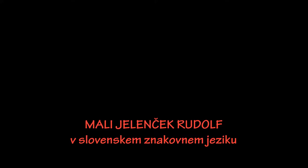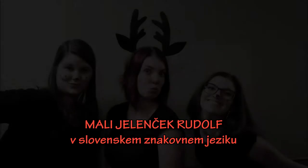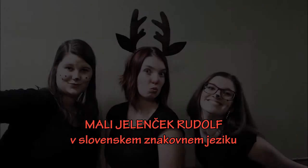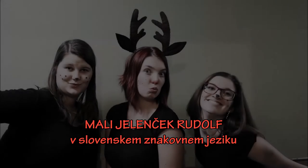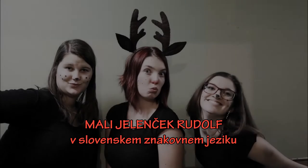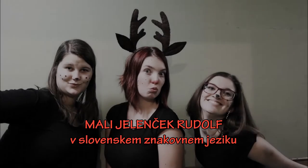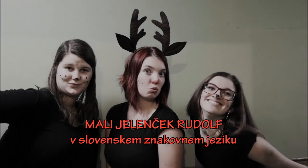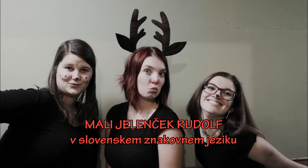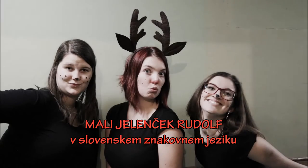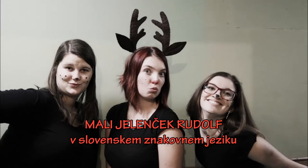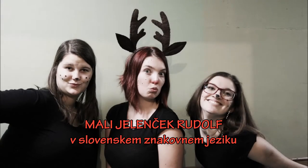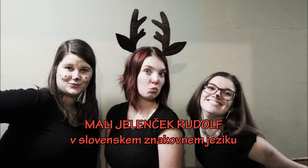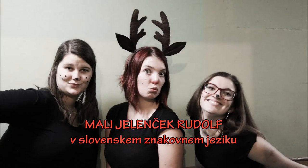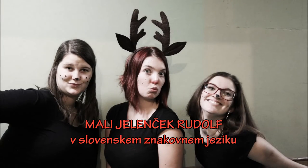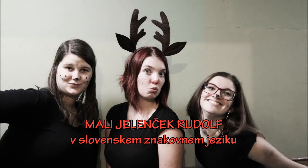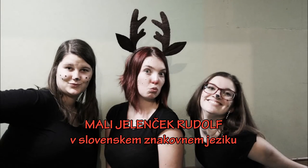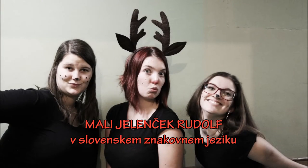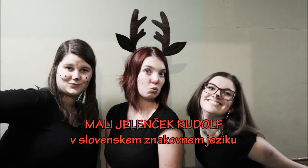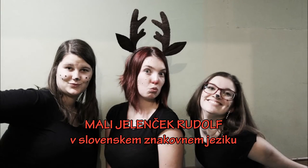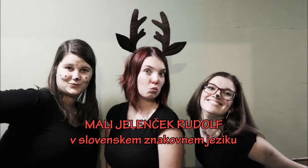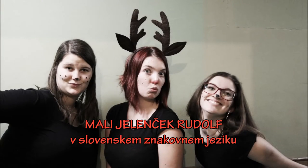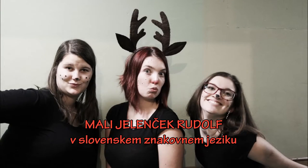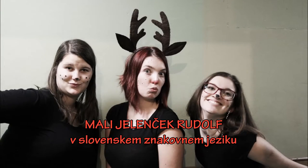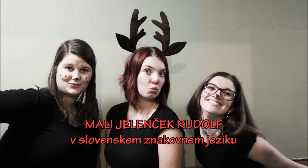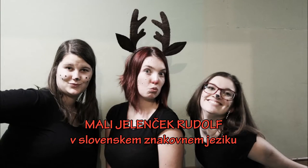Rudolf teve nosljen bil.